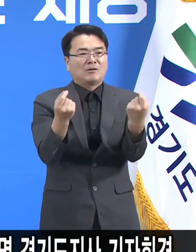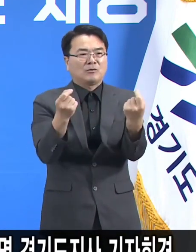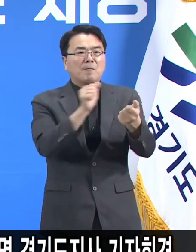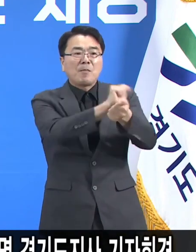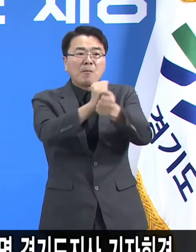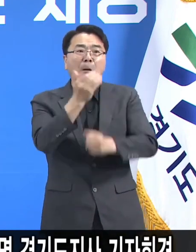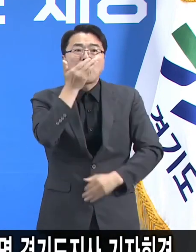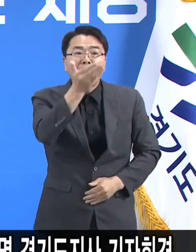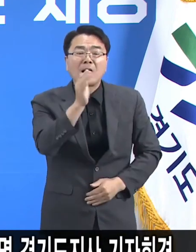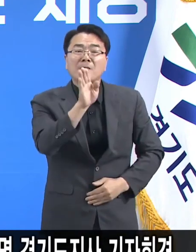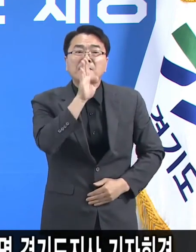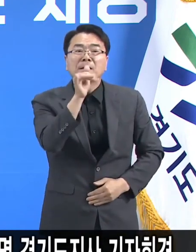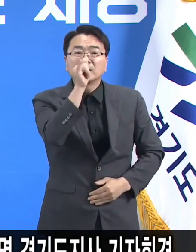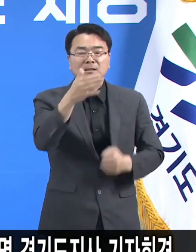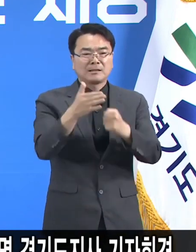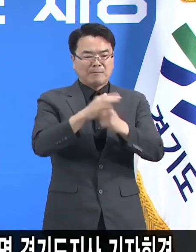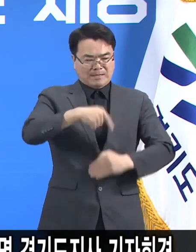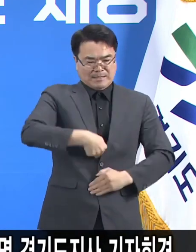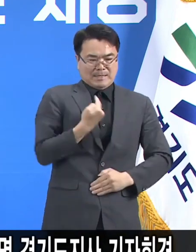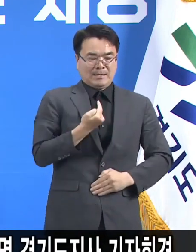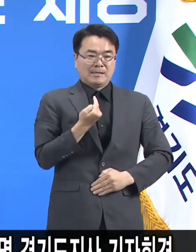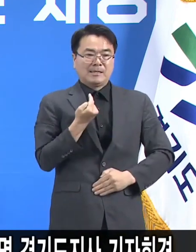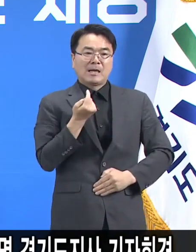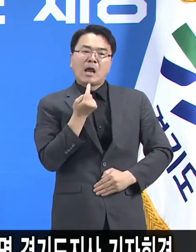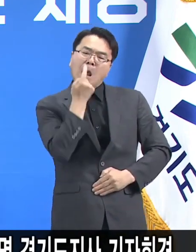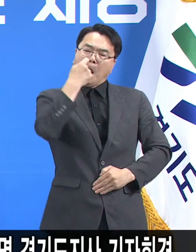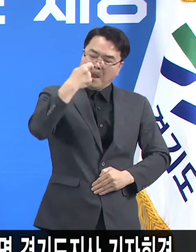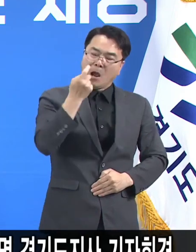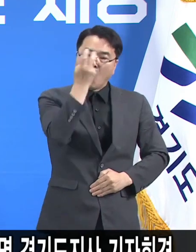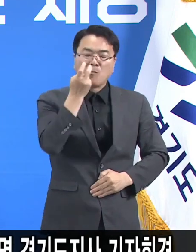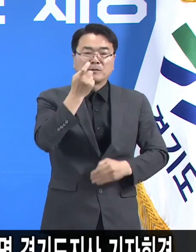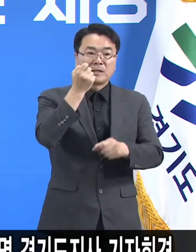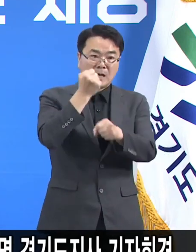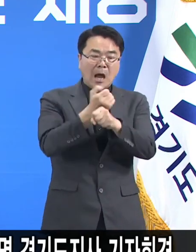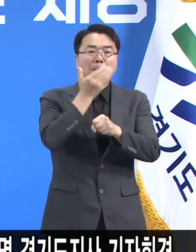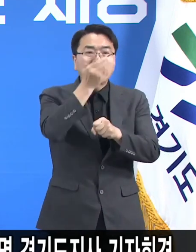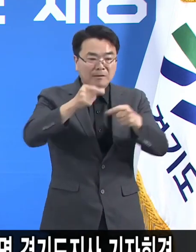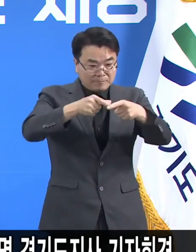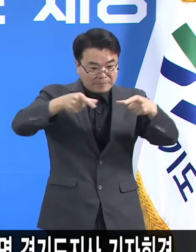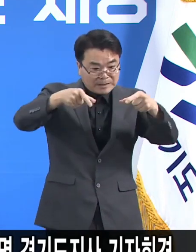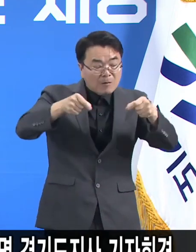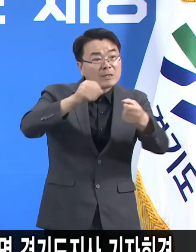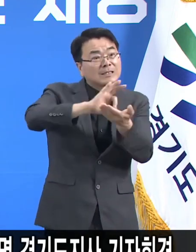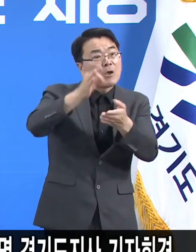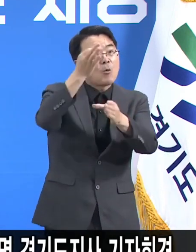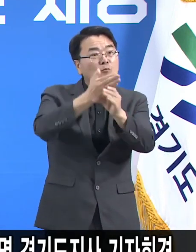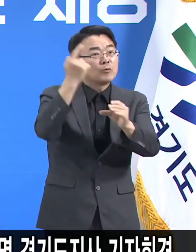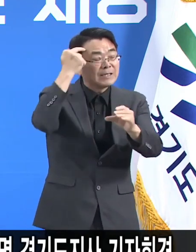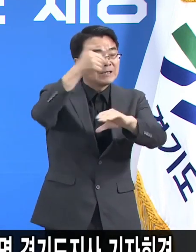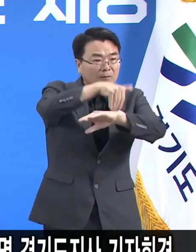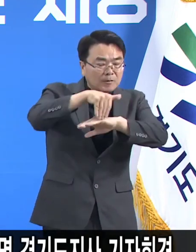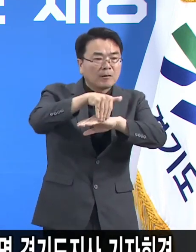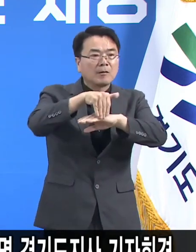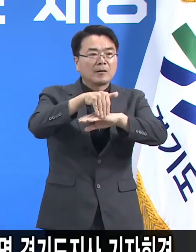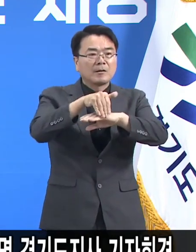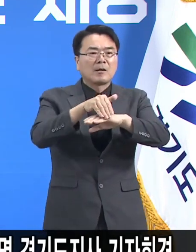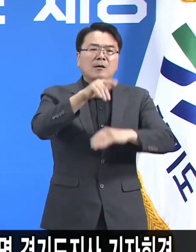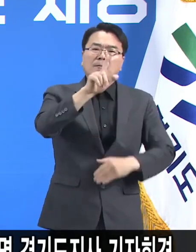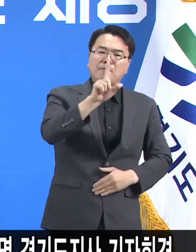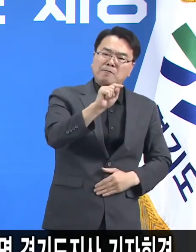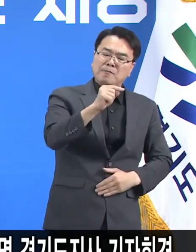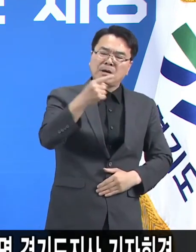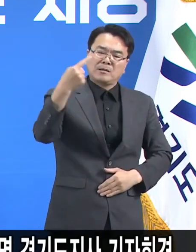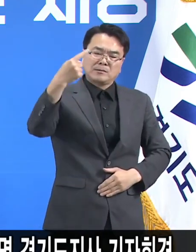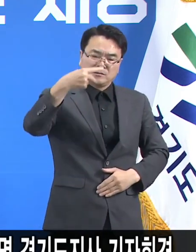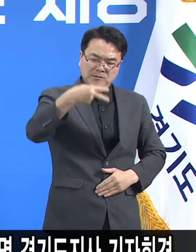자가검사 키트를 활용한 사전검사를 실시합니다. 도내 총 12,097개